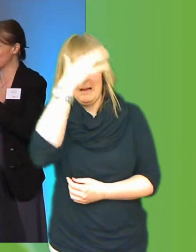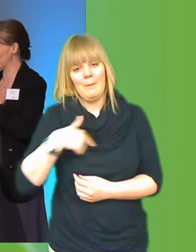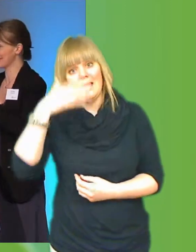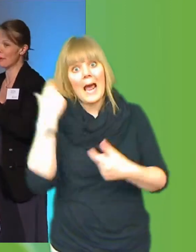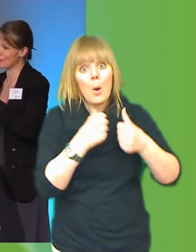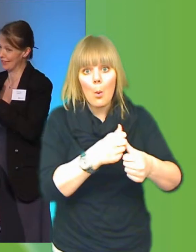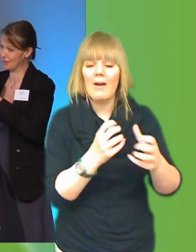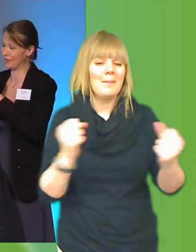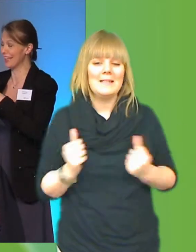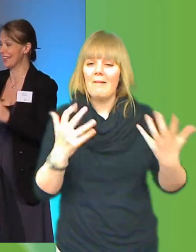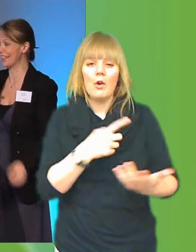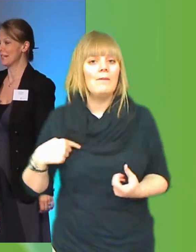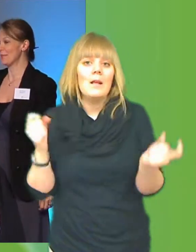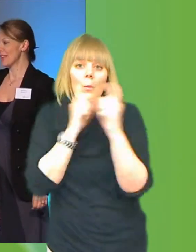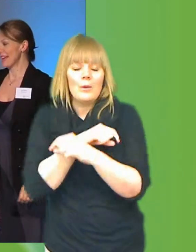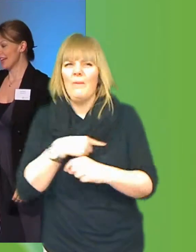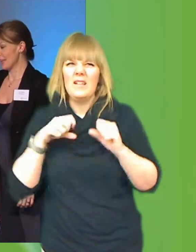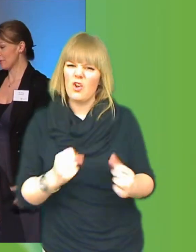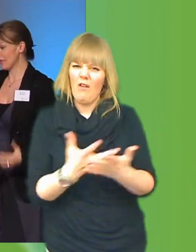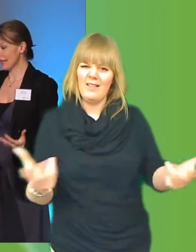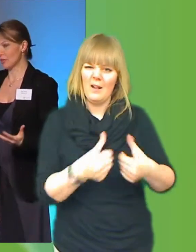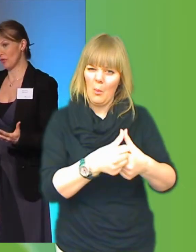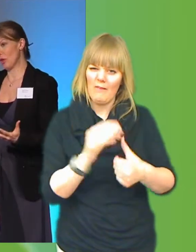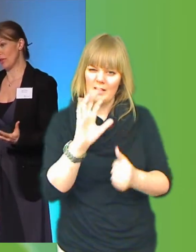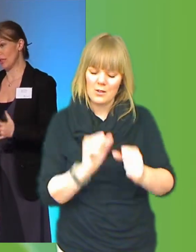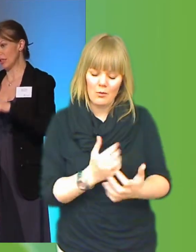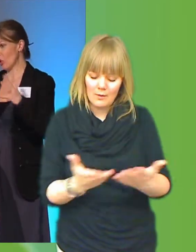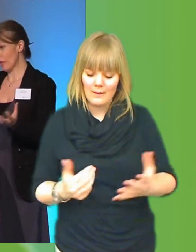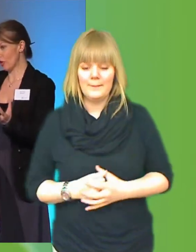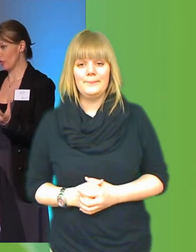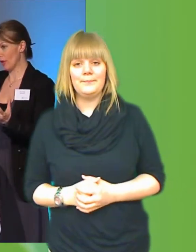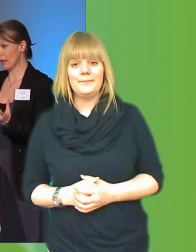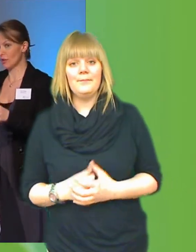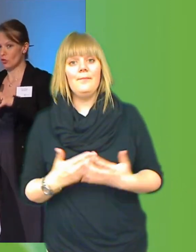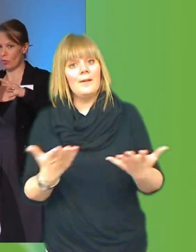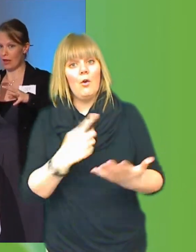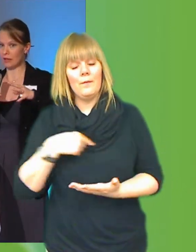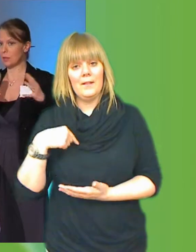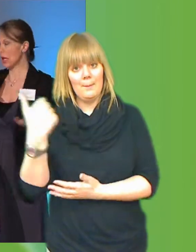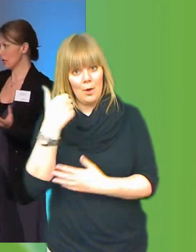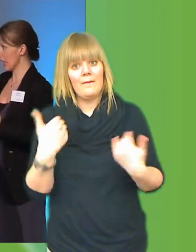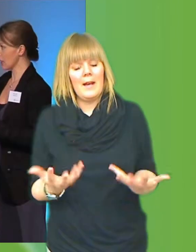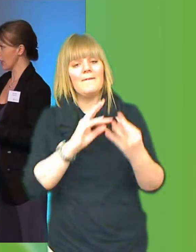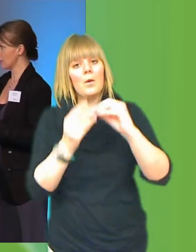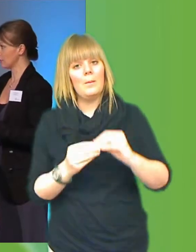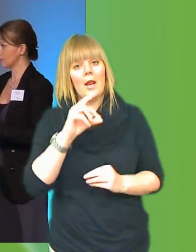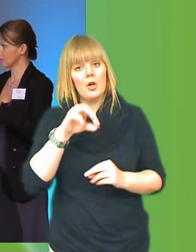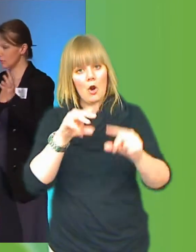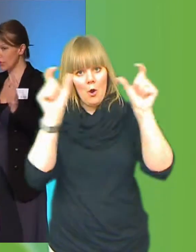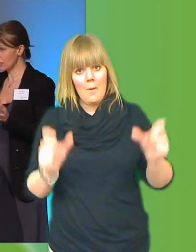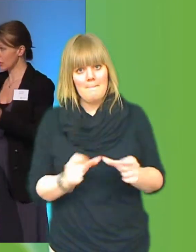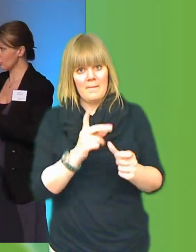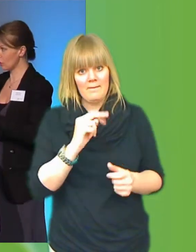göra det ändå. Det kommer vi inte lova heller. Det som vi behöver är att skapa ramverk, skapa spelregler.